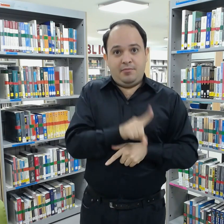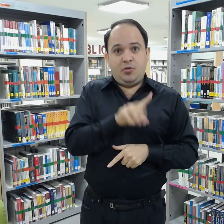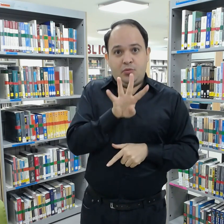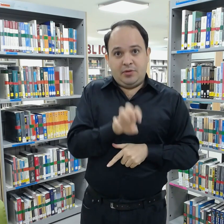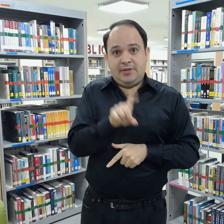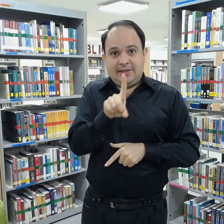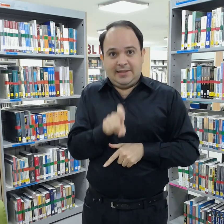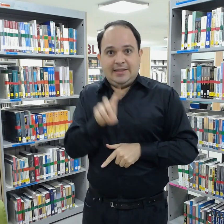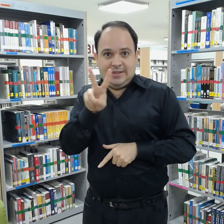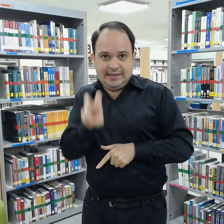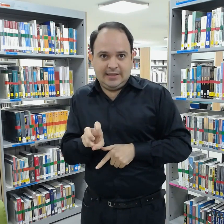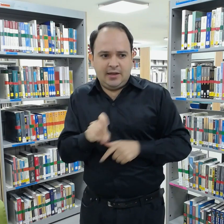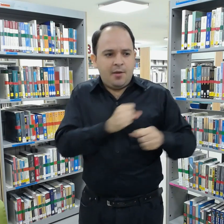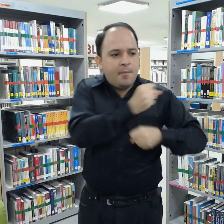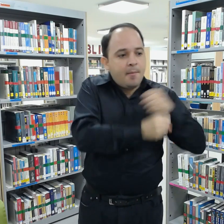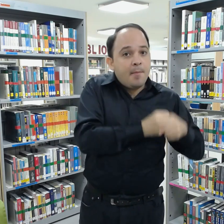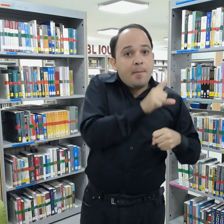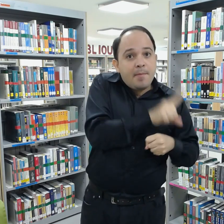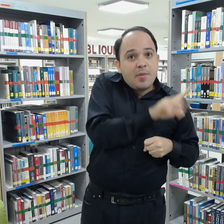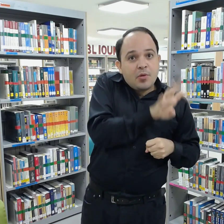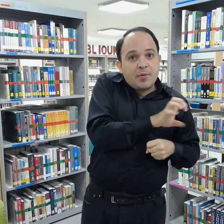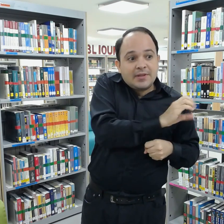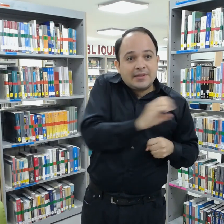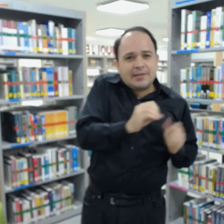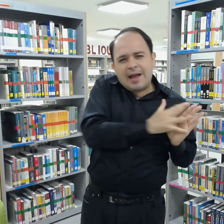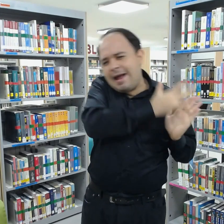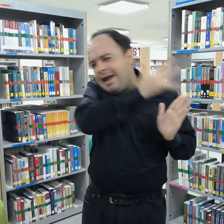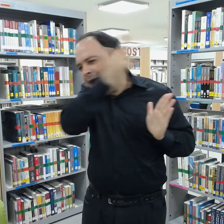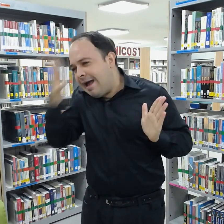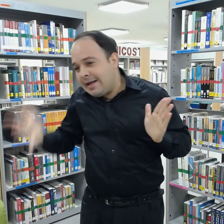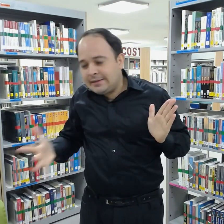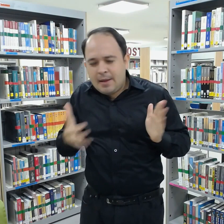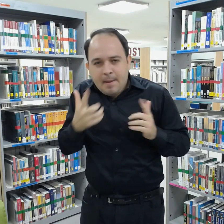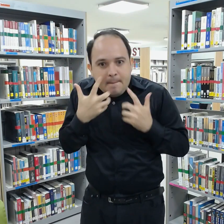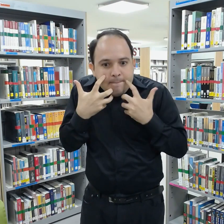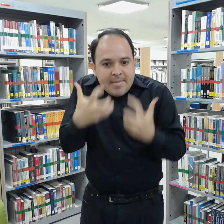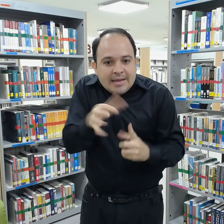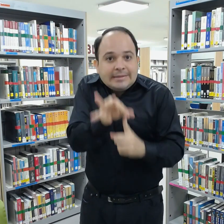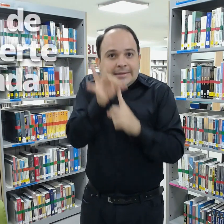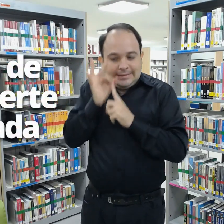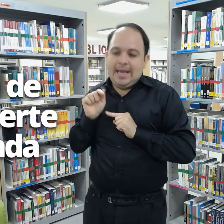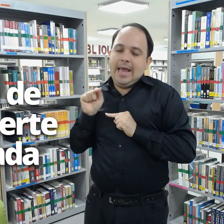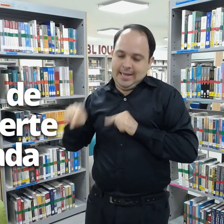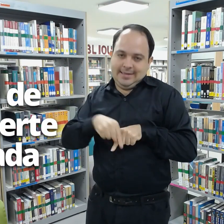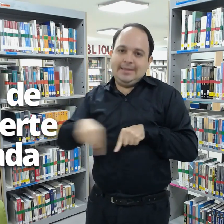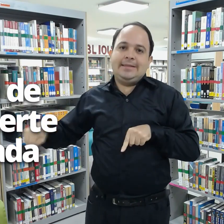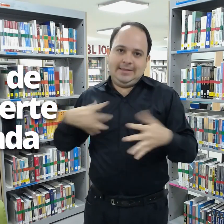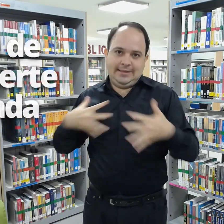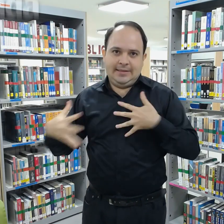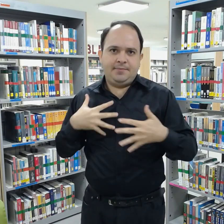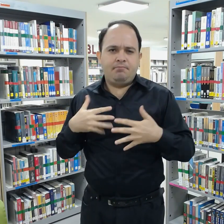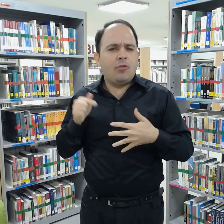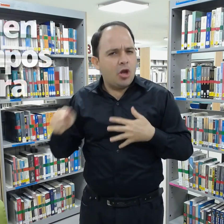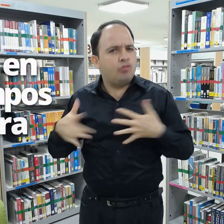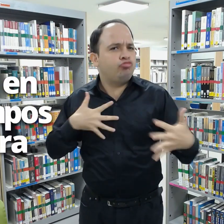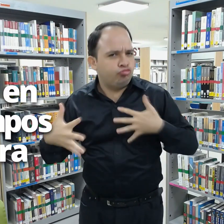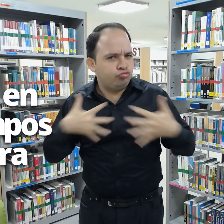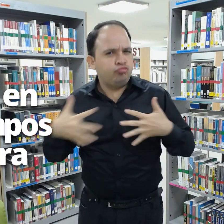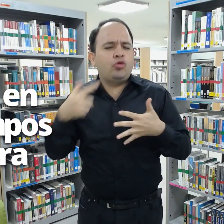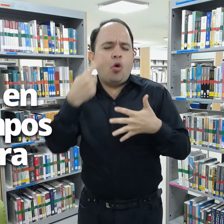importantes de la literatura del siglo XX. También publicó Crónica de una muerte anunciada, El amor en tiempos